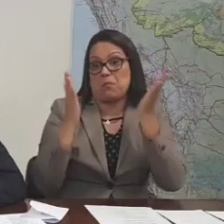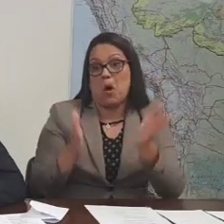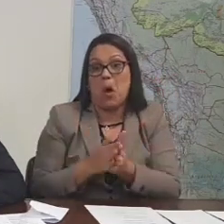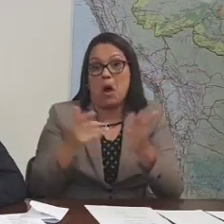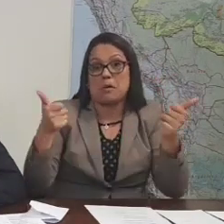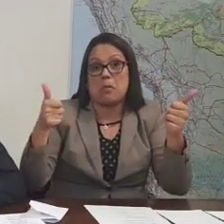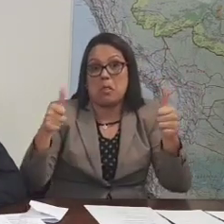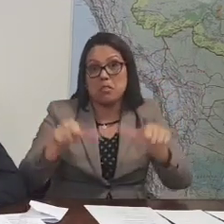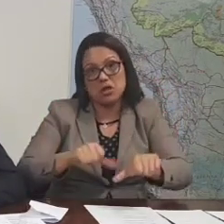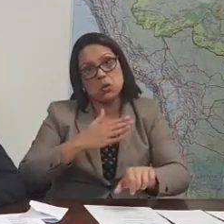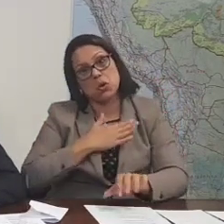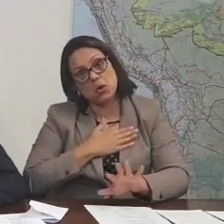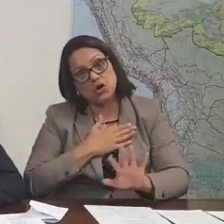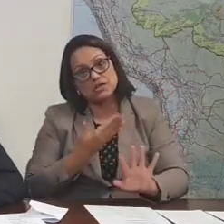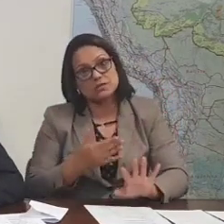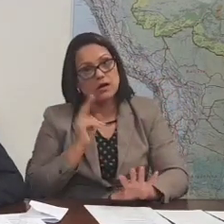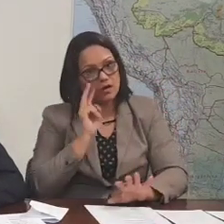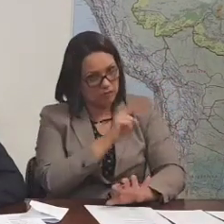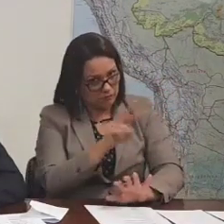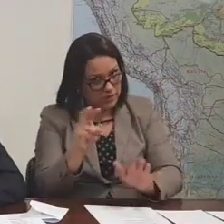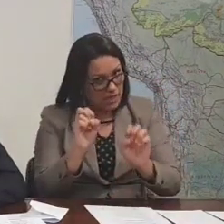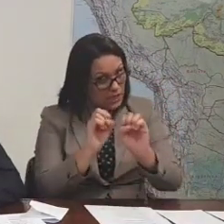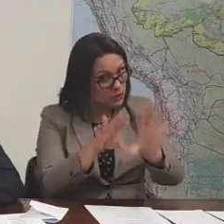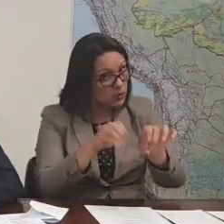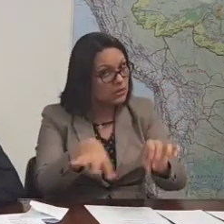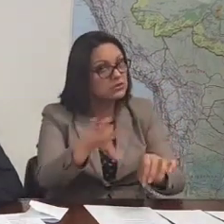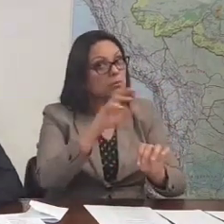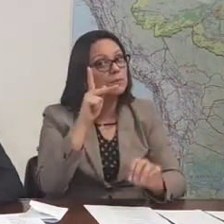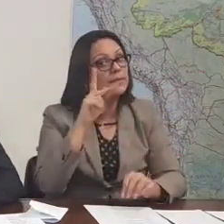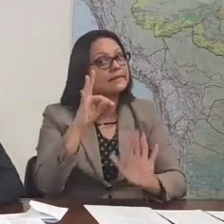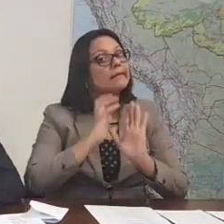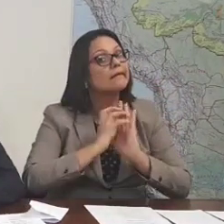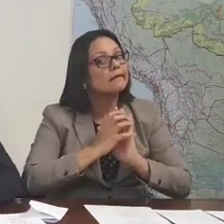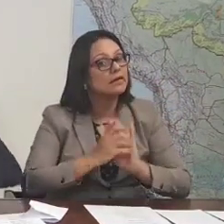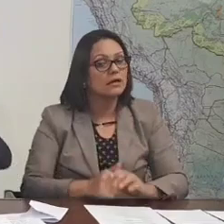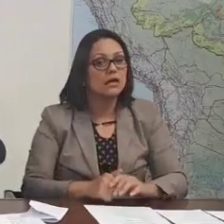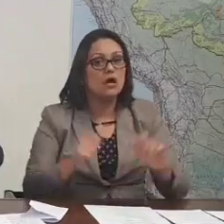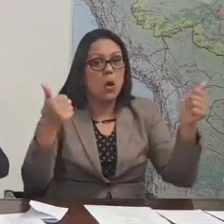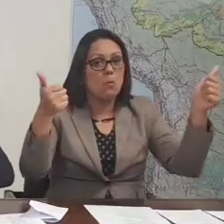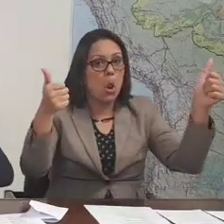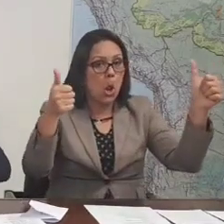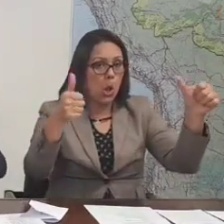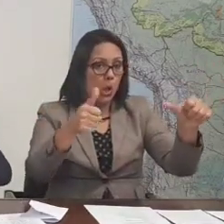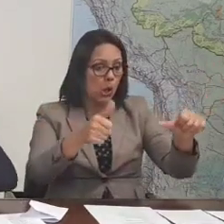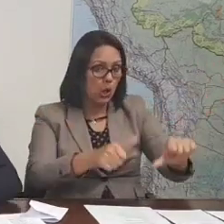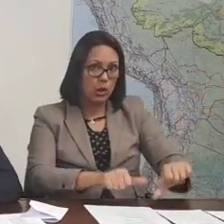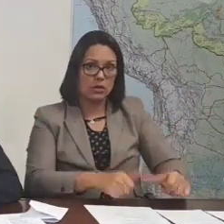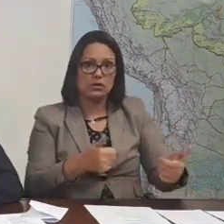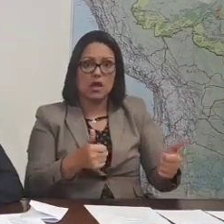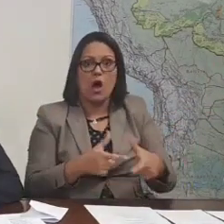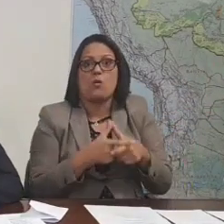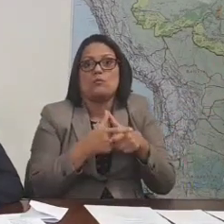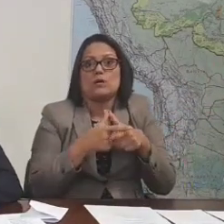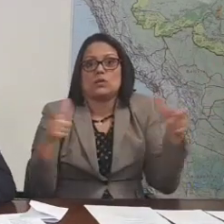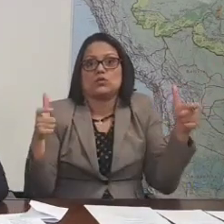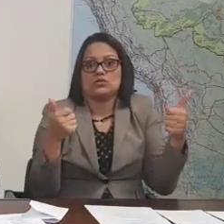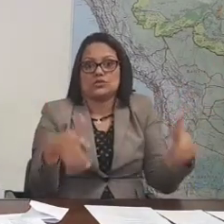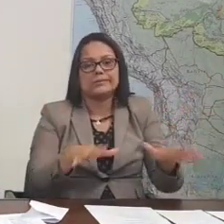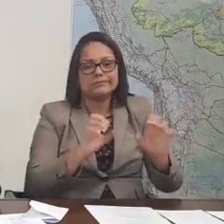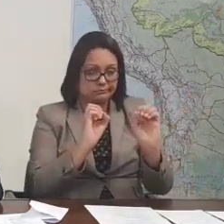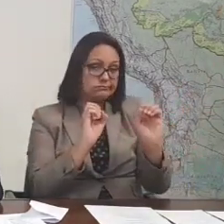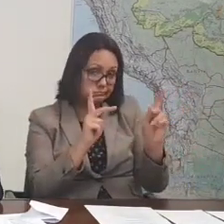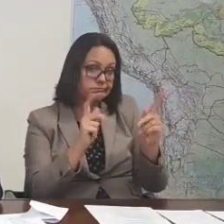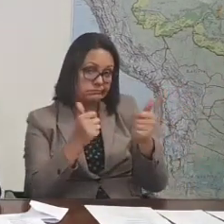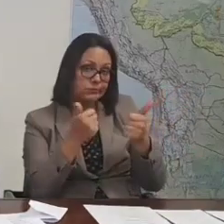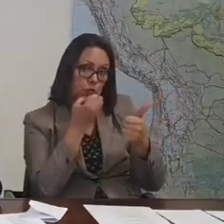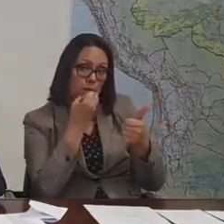Gostam de pobre. Olha a educação do PT. Nós caímos barbaramente e aumentou a despesa. Tudo bem. Então, a